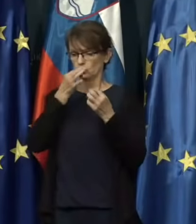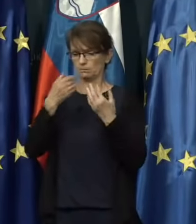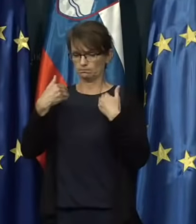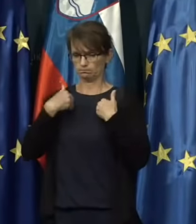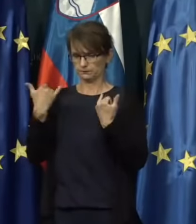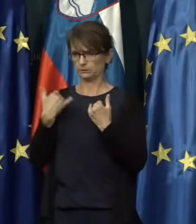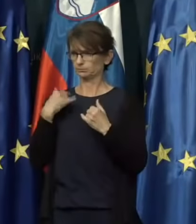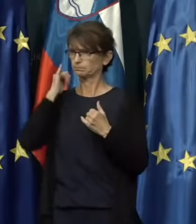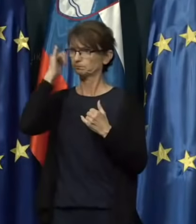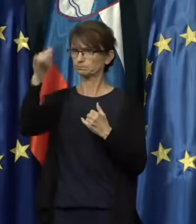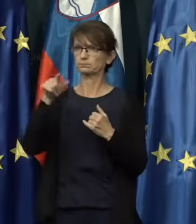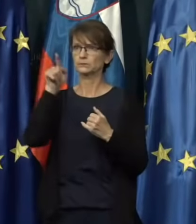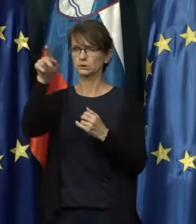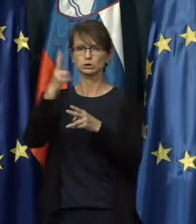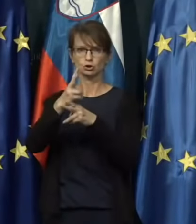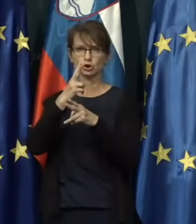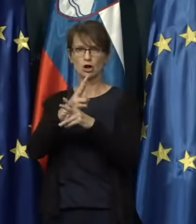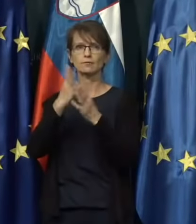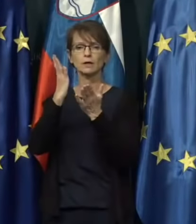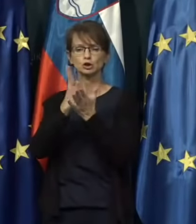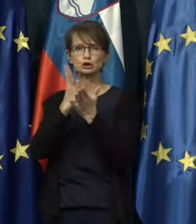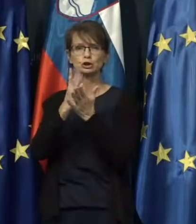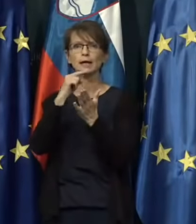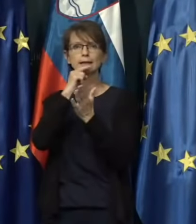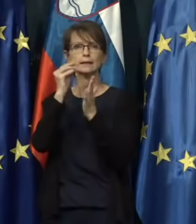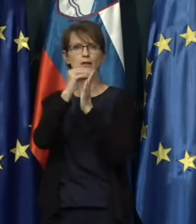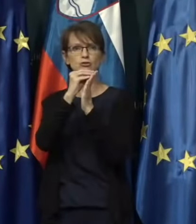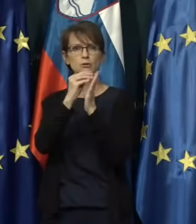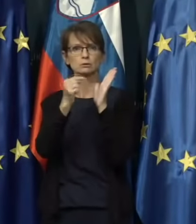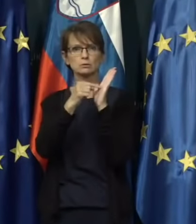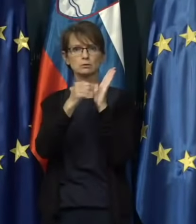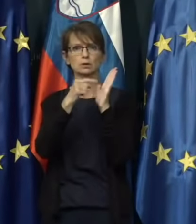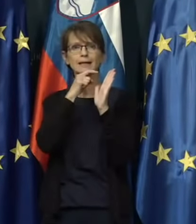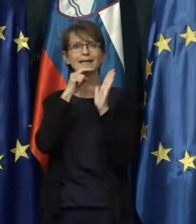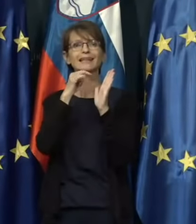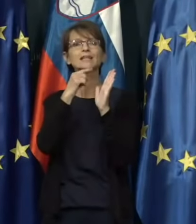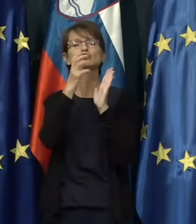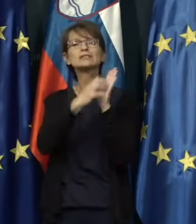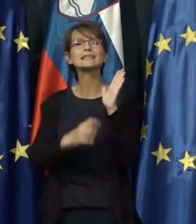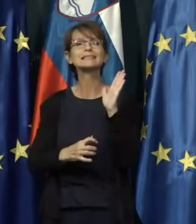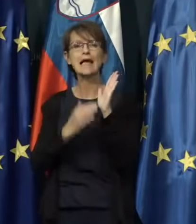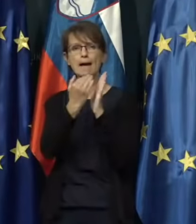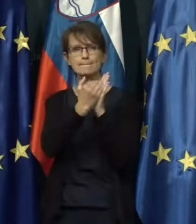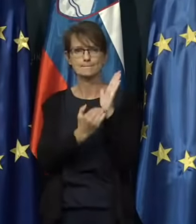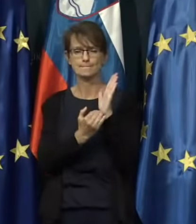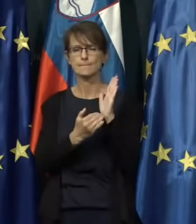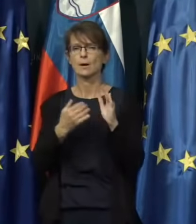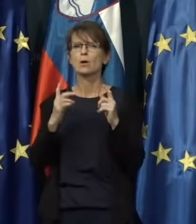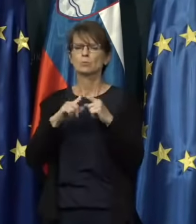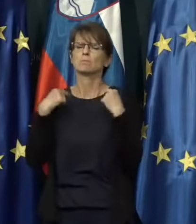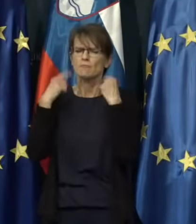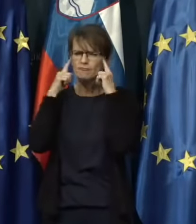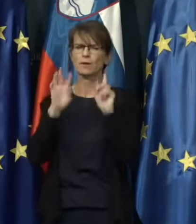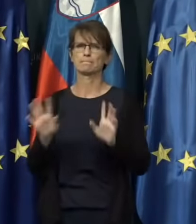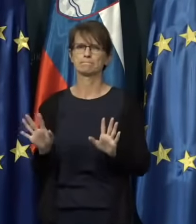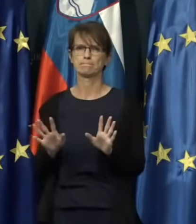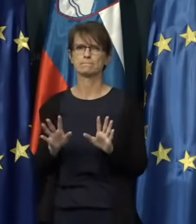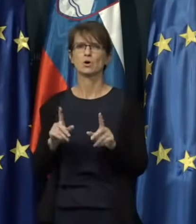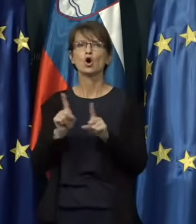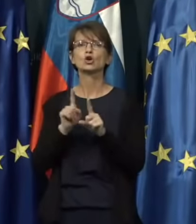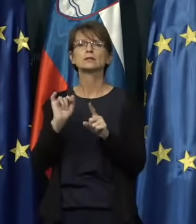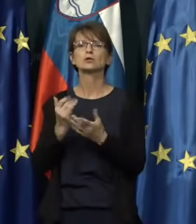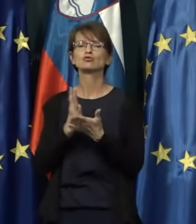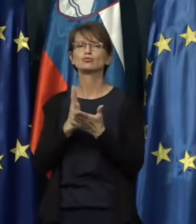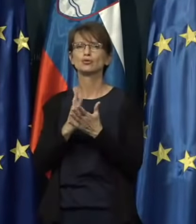ki je na rdečem, znamo, veš, torej si zaved, mislim, danes, govorim o tem, kar je kolega Gantar izpostavo,